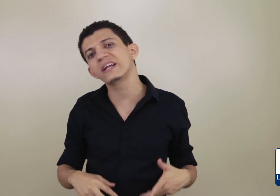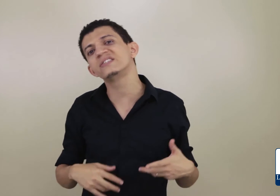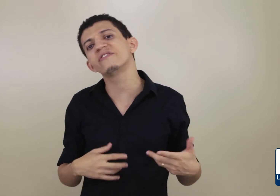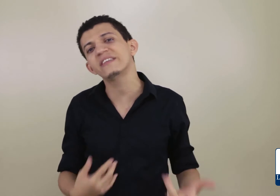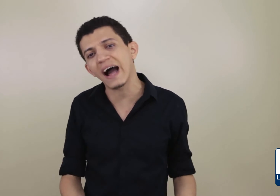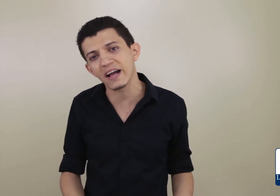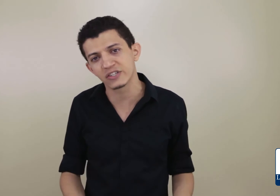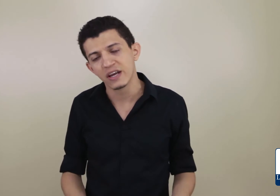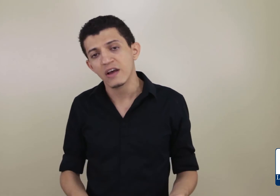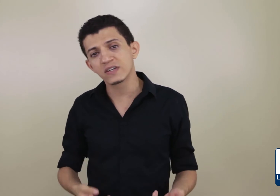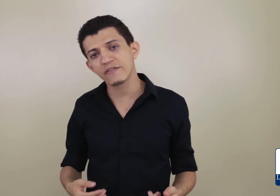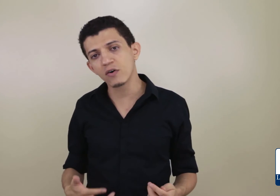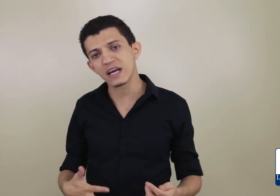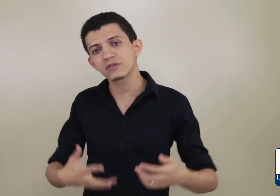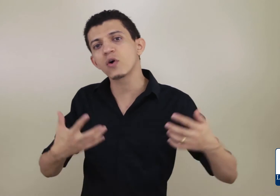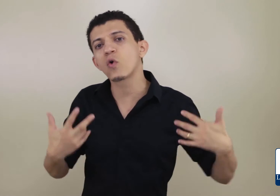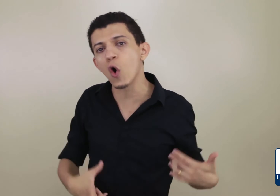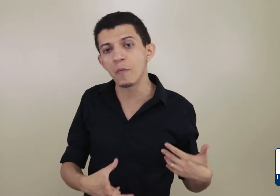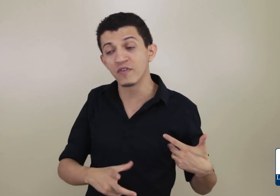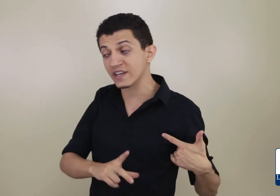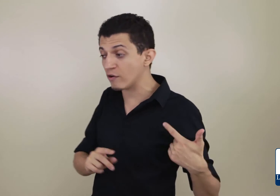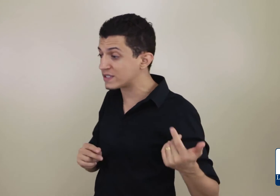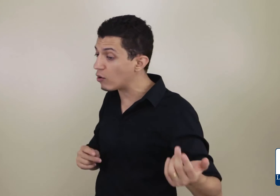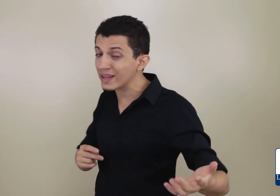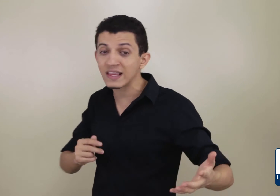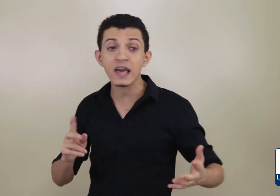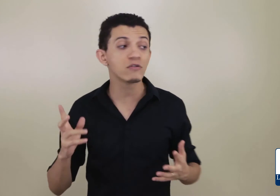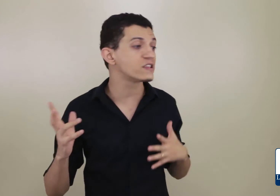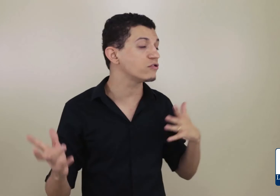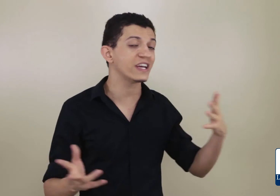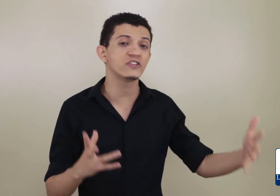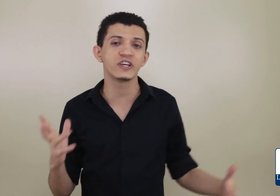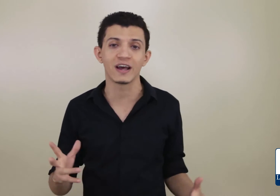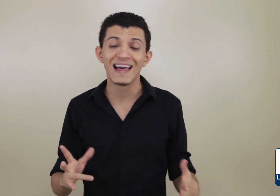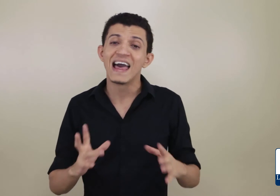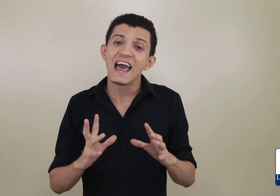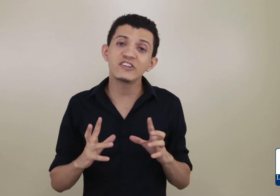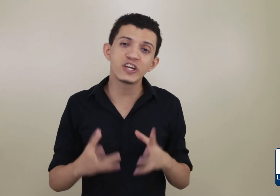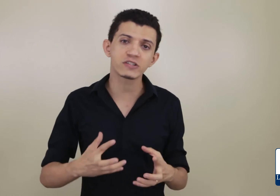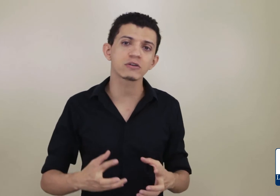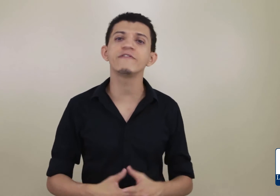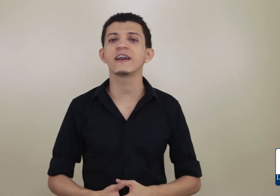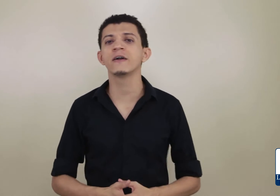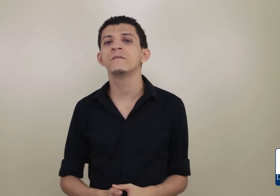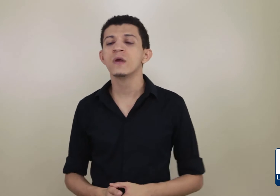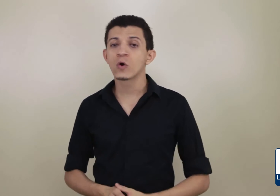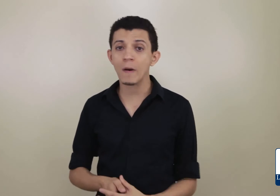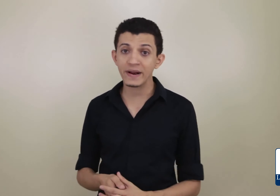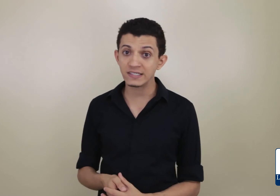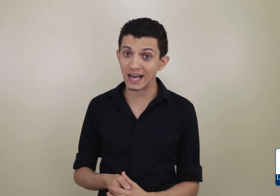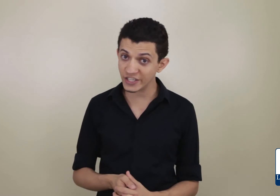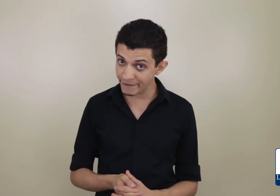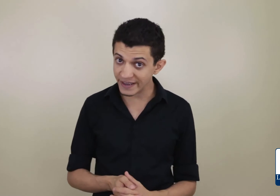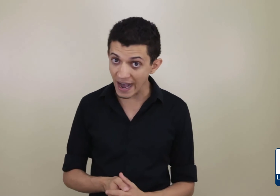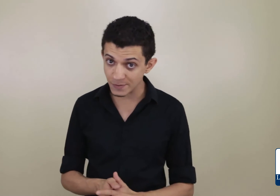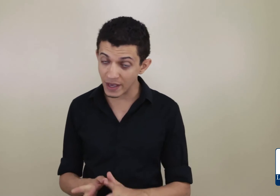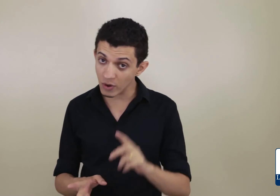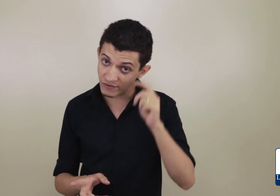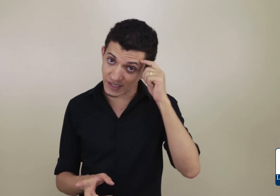criatividade. Você vai usar o seu corpo. Você vai usar o que tem no seu dia a dia. É disso que eu estou falando com aprendizagem eficaz. Porque quando você